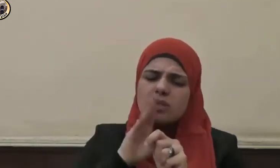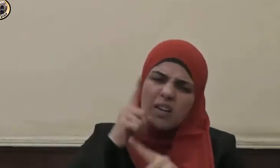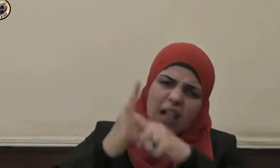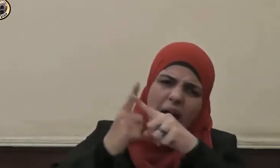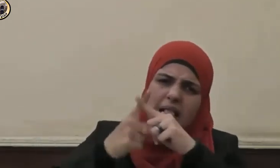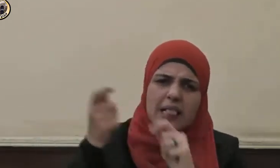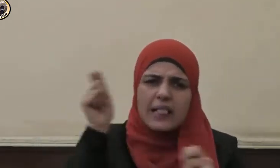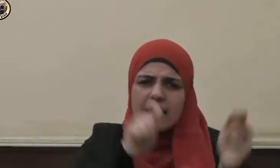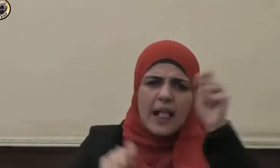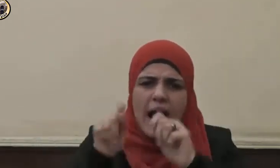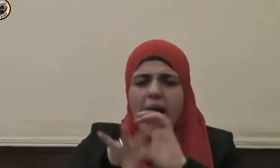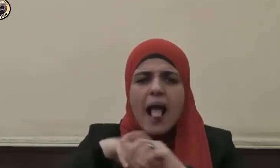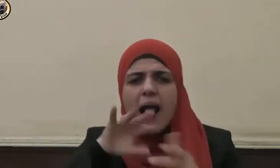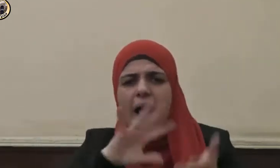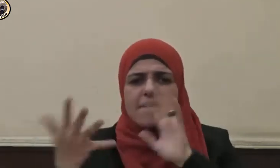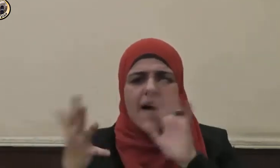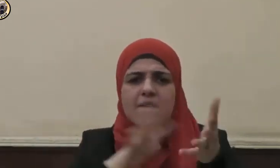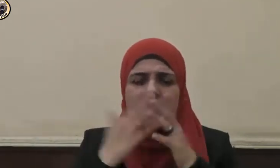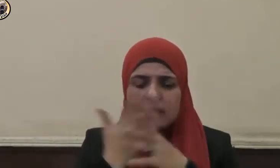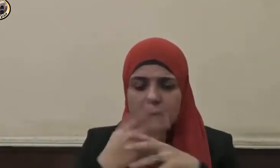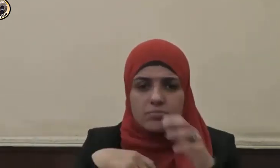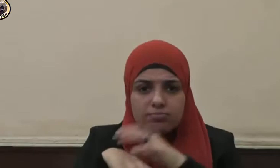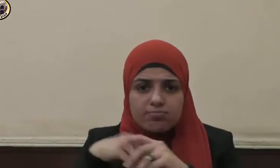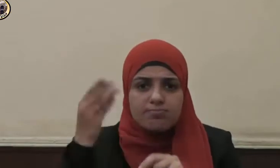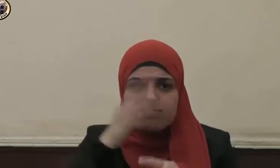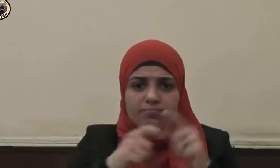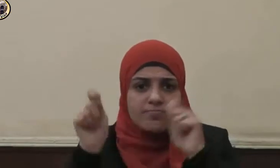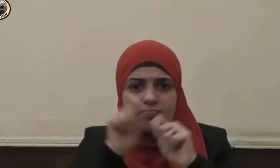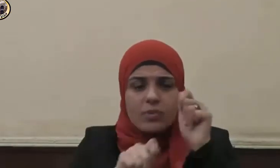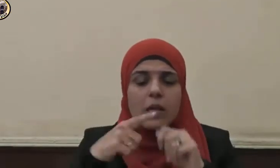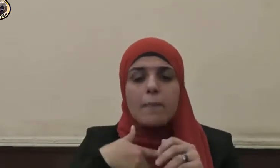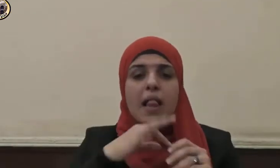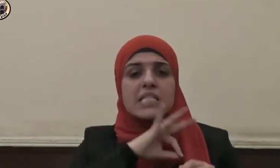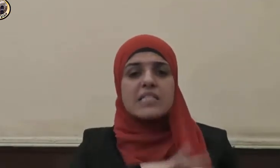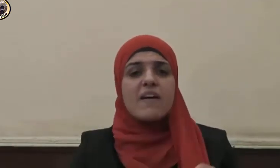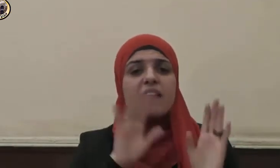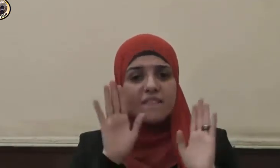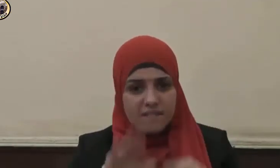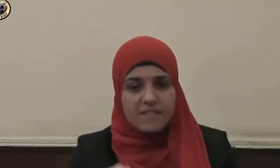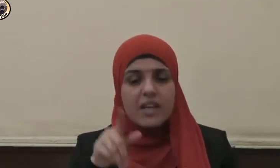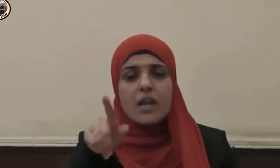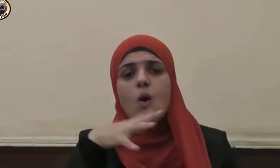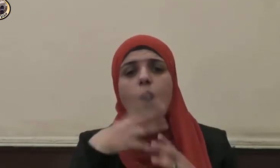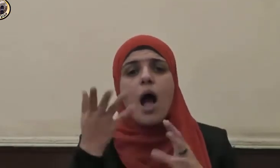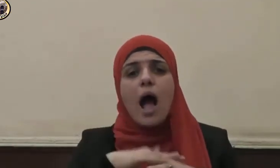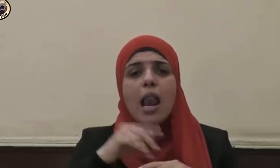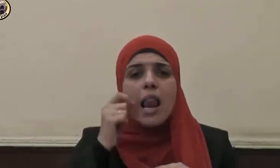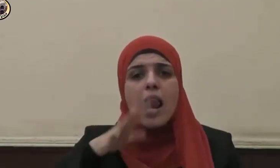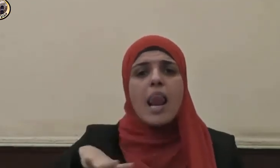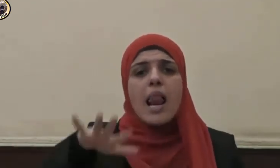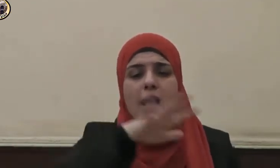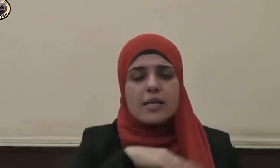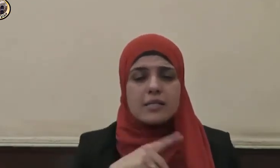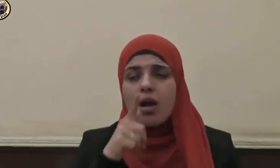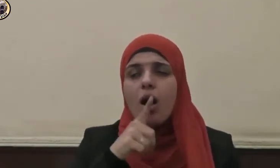الصنعة التي يعود أثرها ونفعها عليه وعلى الناس قال